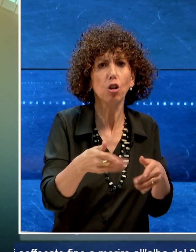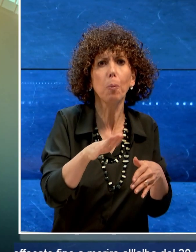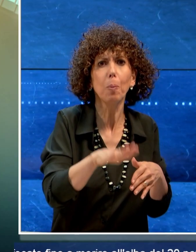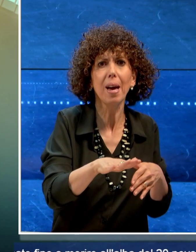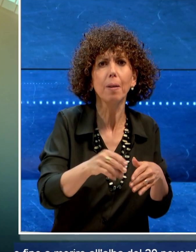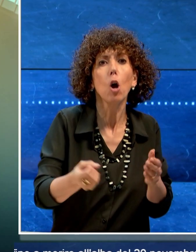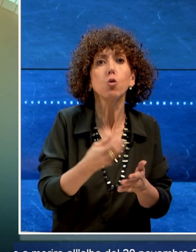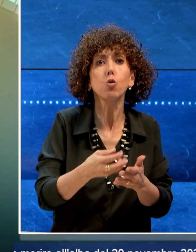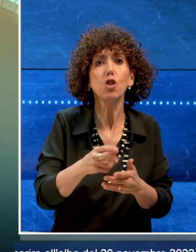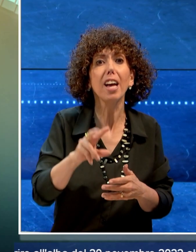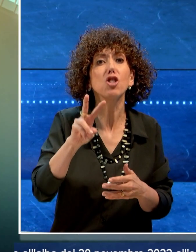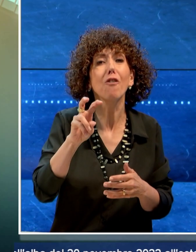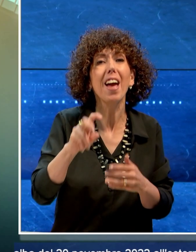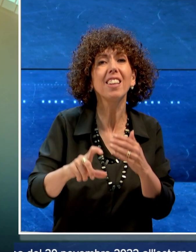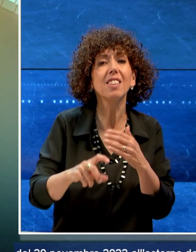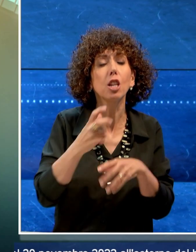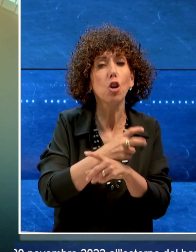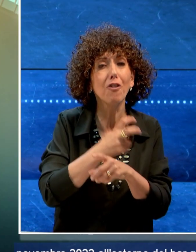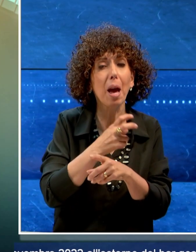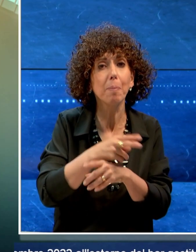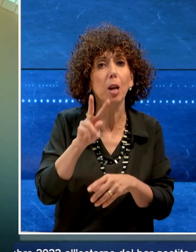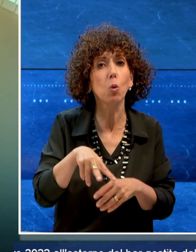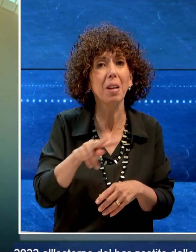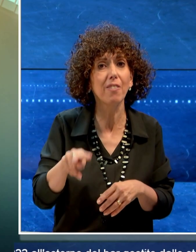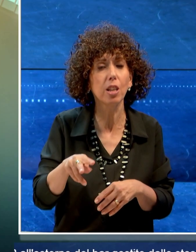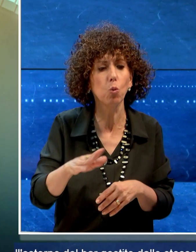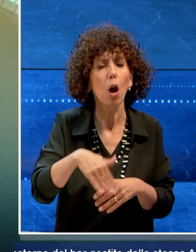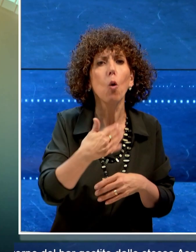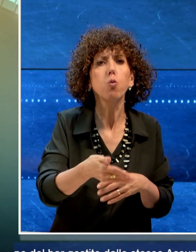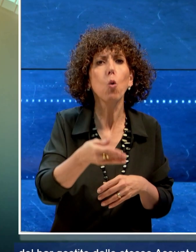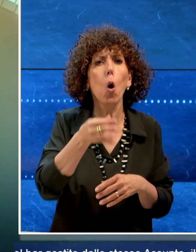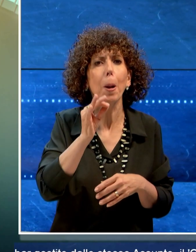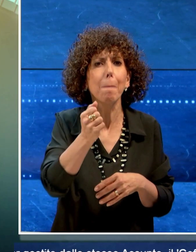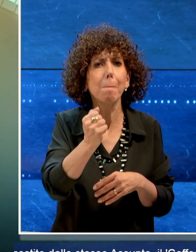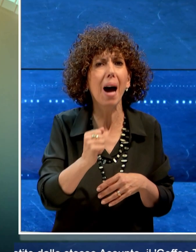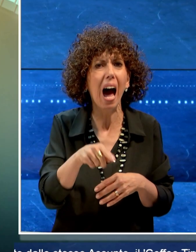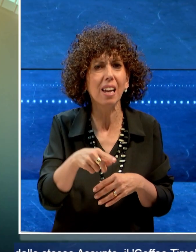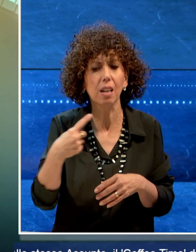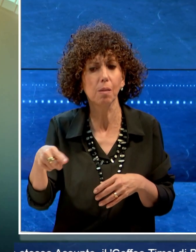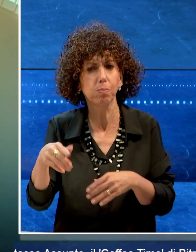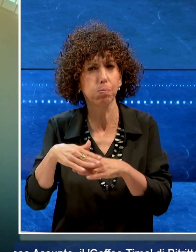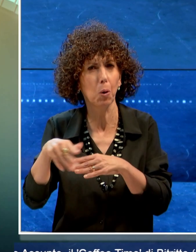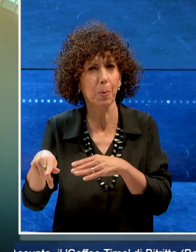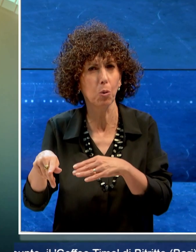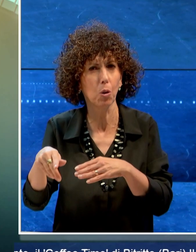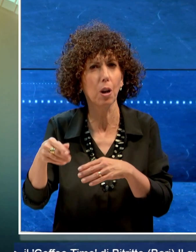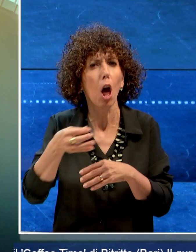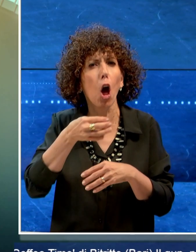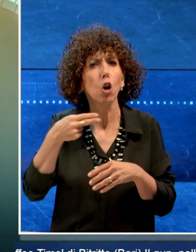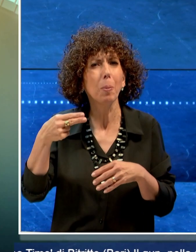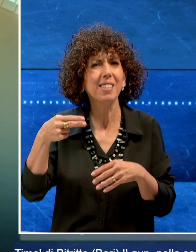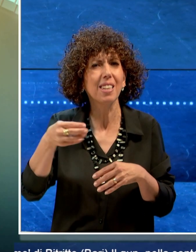2022 all'esterno del bar gestito dallo stesso assunto il Coffee Time di Bitritto.